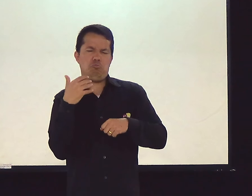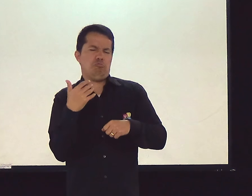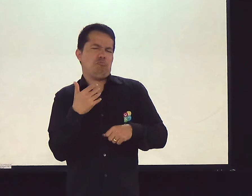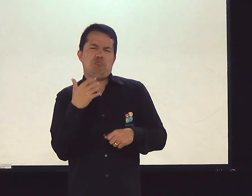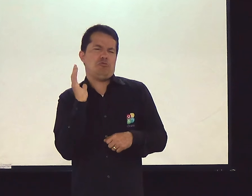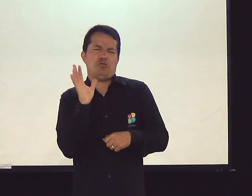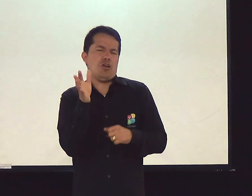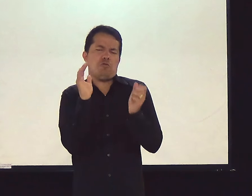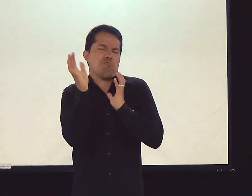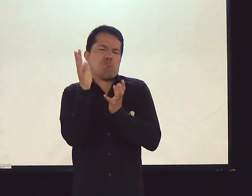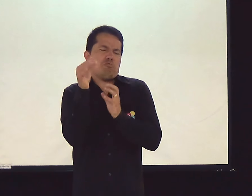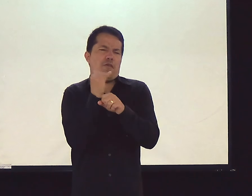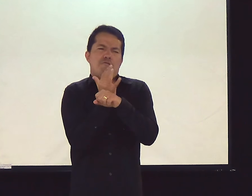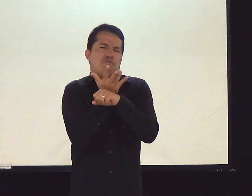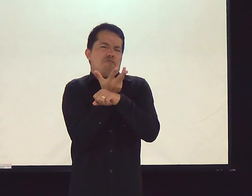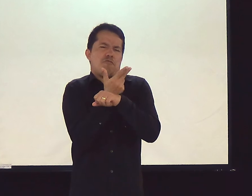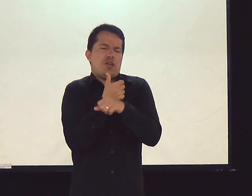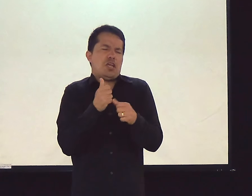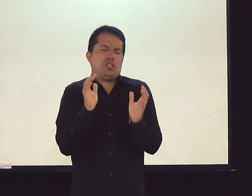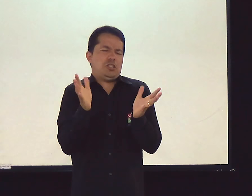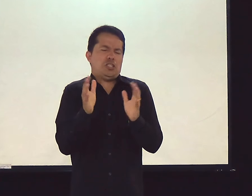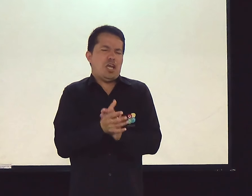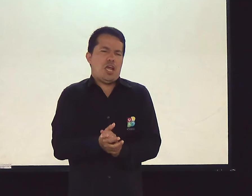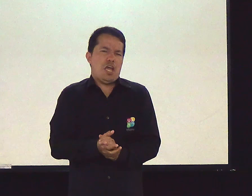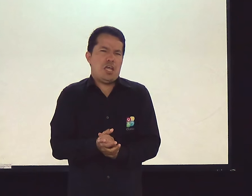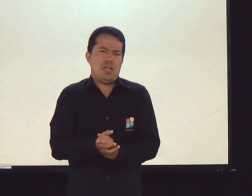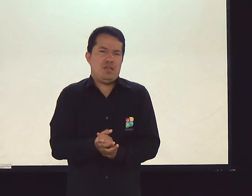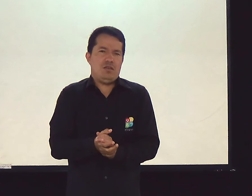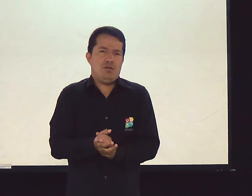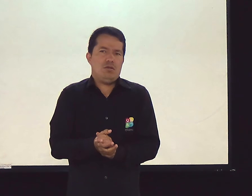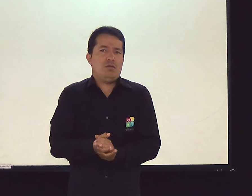Não. Ou o contrário, né? Já sei tudo. Para que eu vou querer aprender mais?